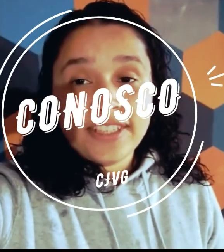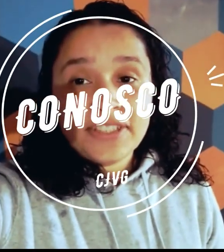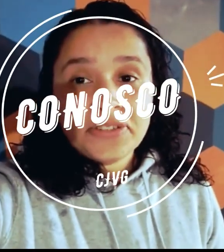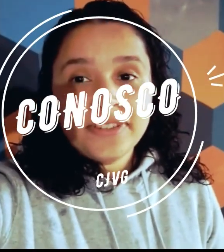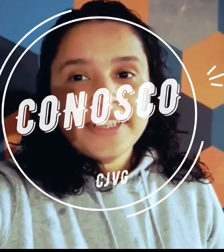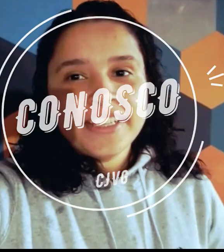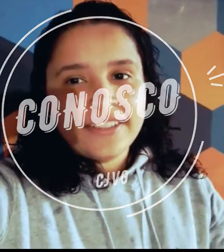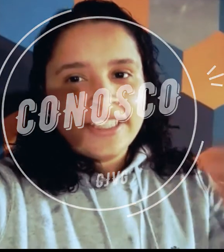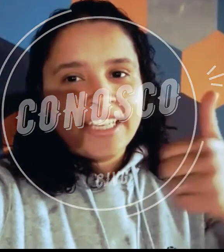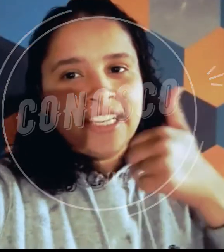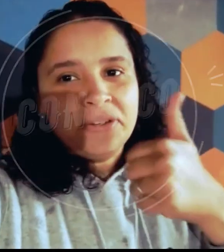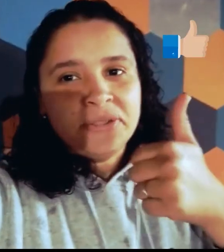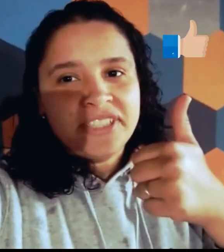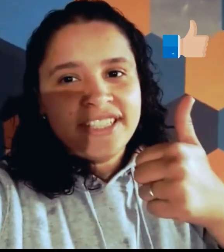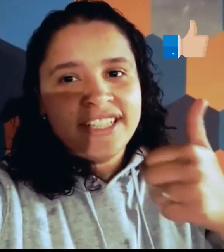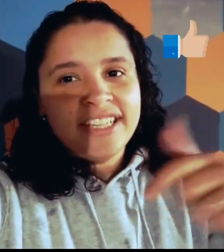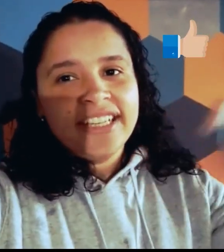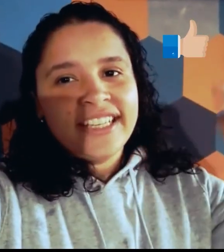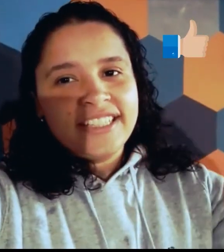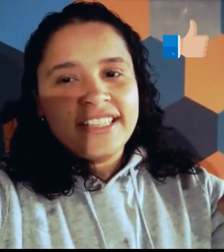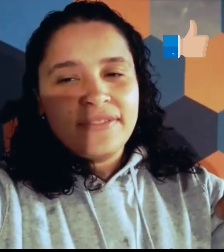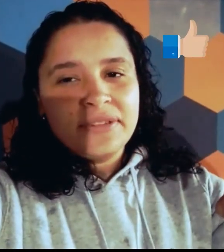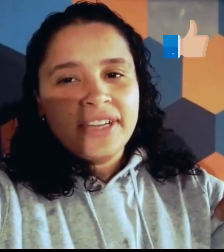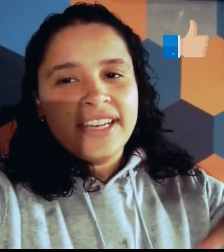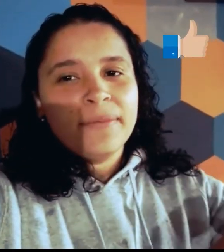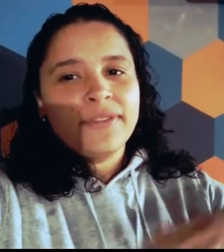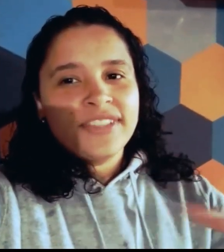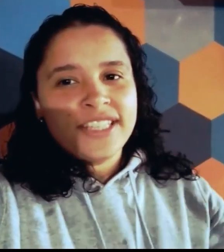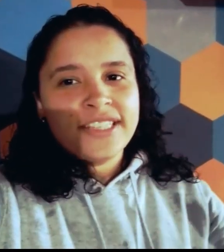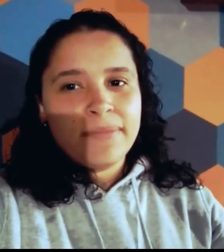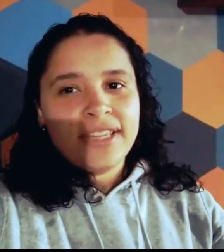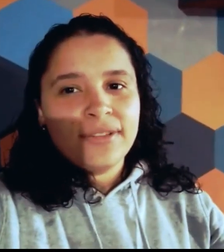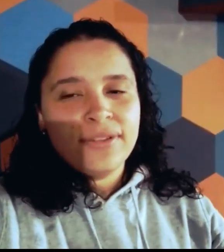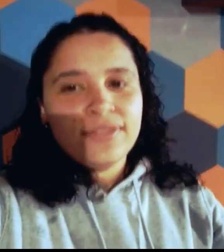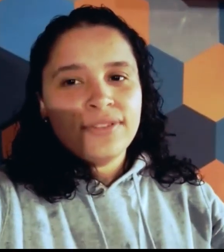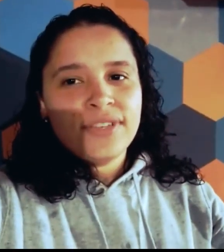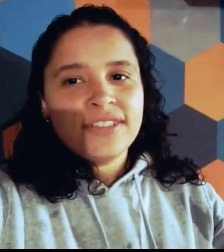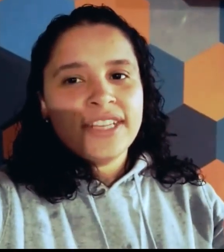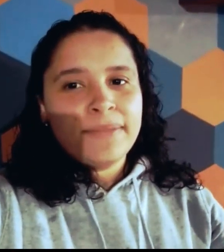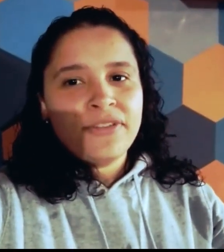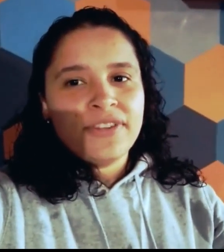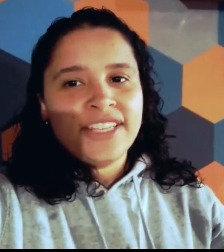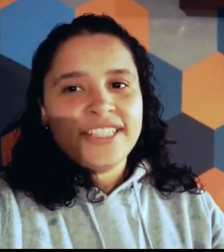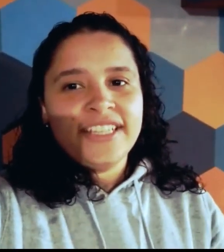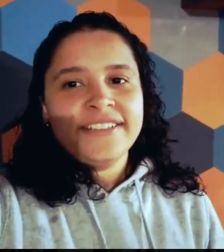vídeo. Então, dá aquela curtida. E se inscreve no canal para vocês receberem todos os vídeos daqui para frente, hein?